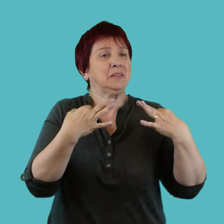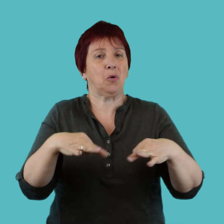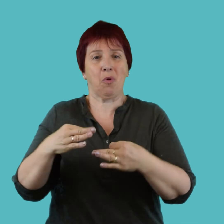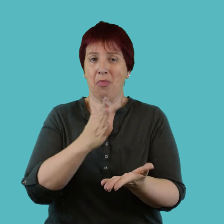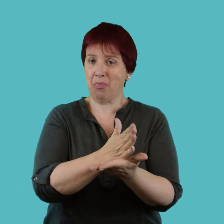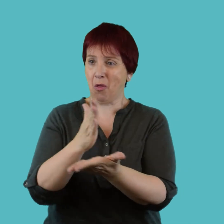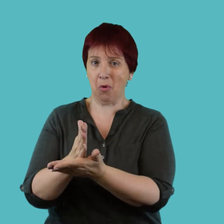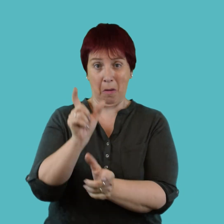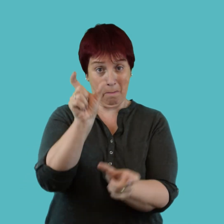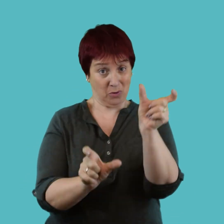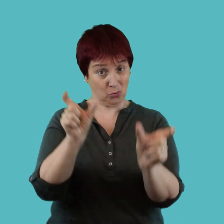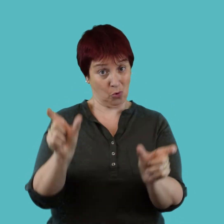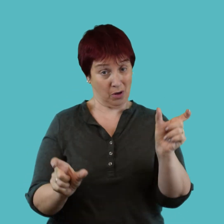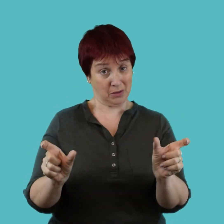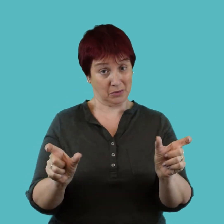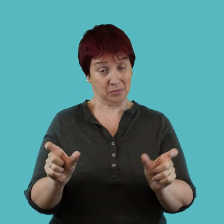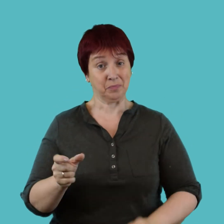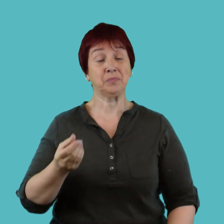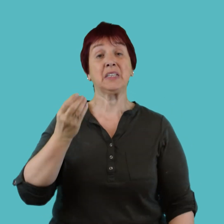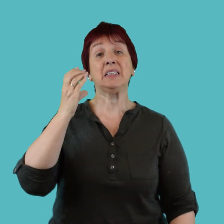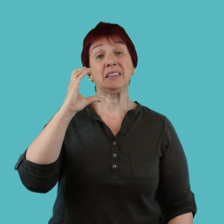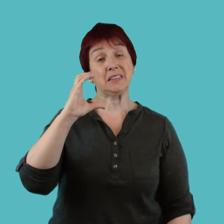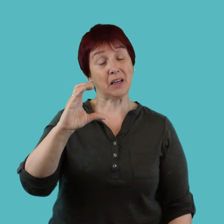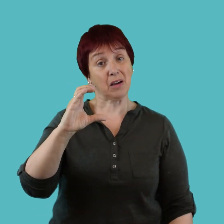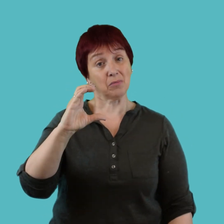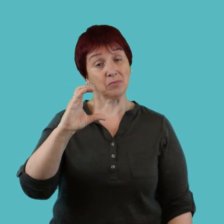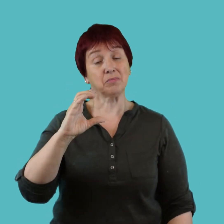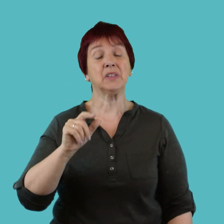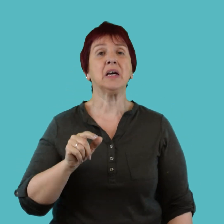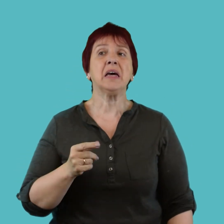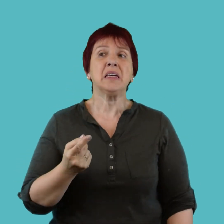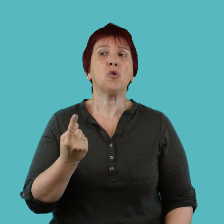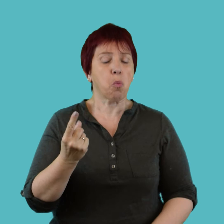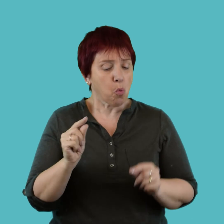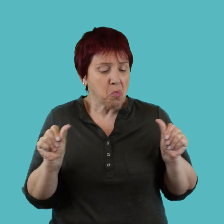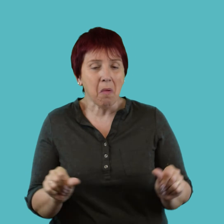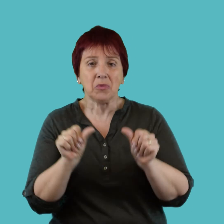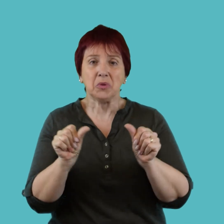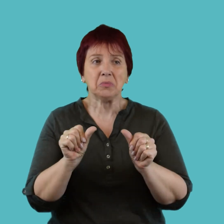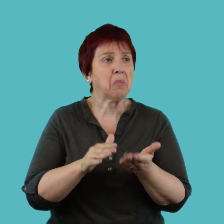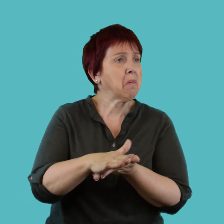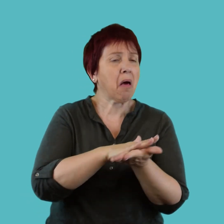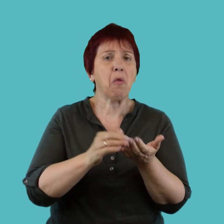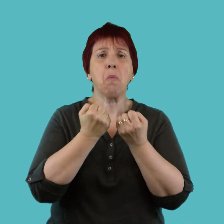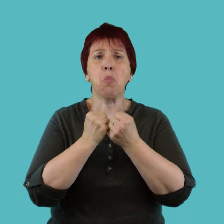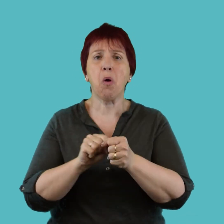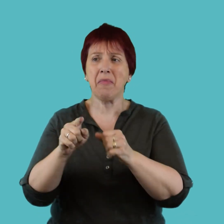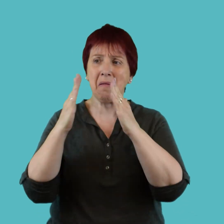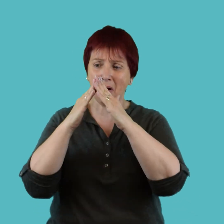goce de los derechos de las personas. Opción C. Es una acción por la que nadie puede ingresar a tu